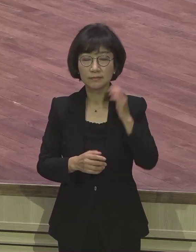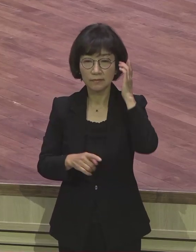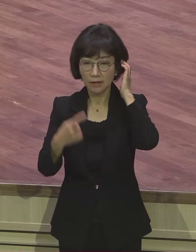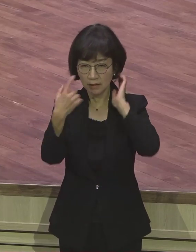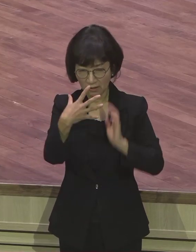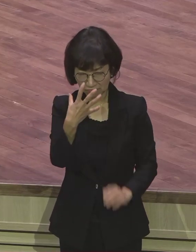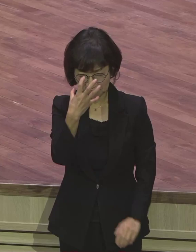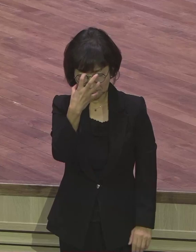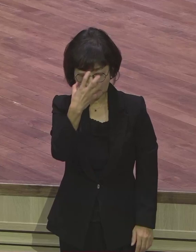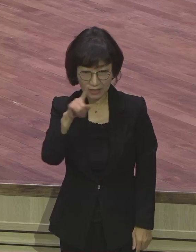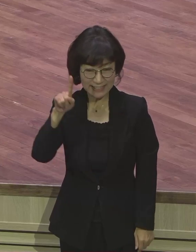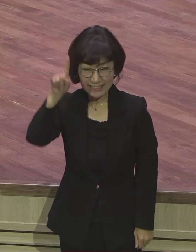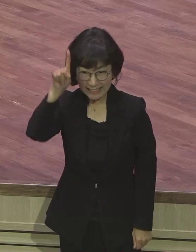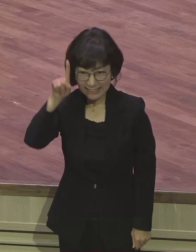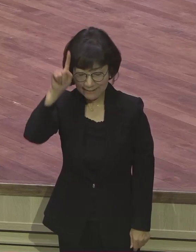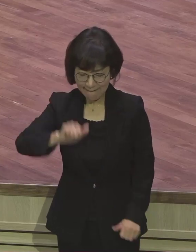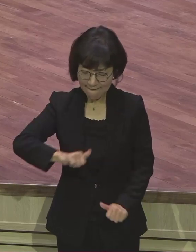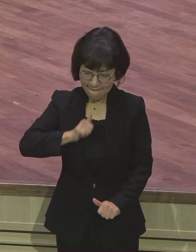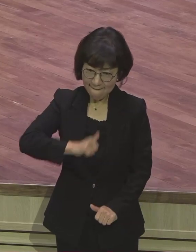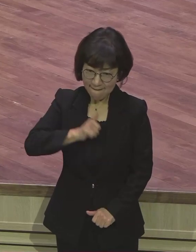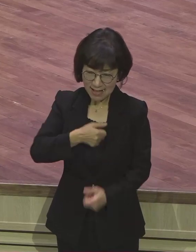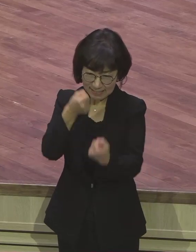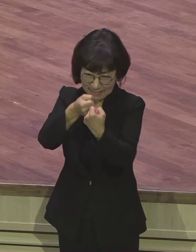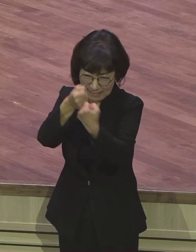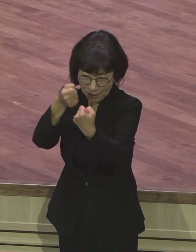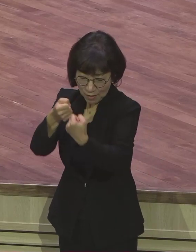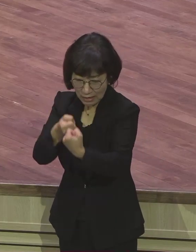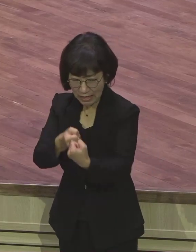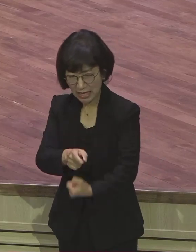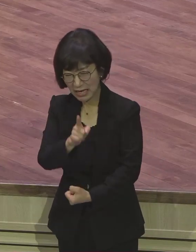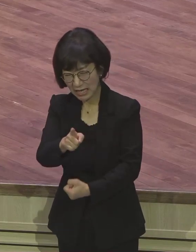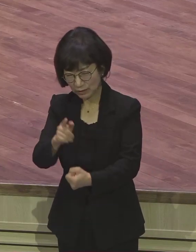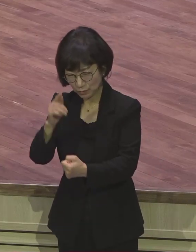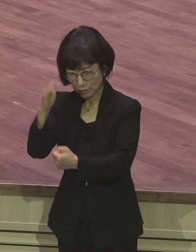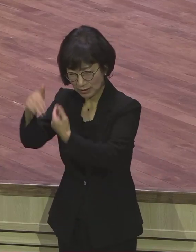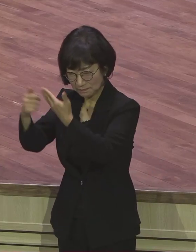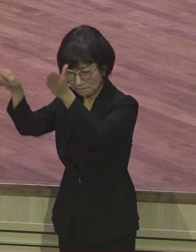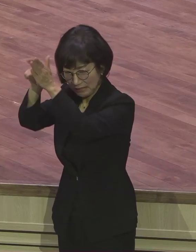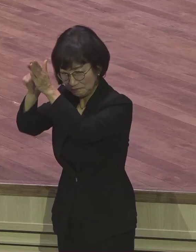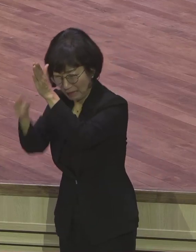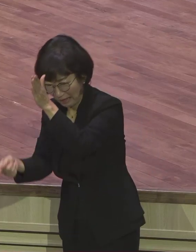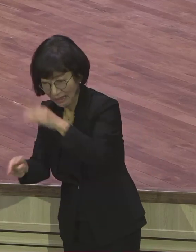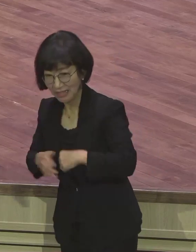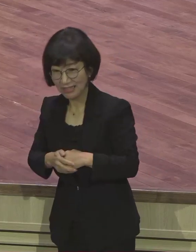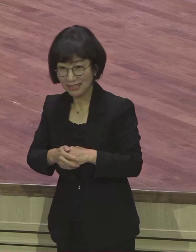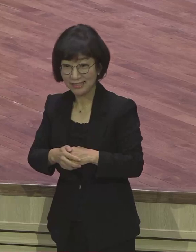짜증나고 화내고 싸운다. 불신앙하고 있다는 겁니다. 무슨 불신앙입니까? 하나님의 사랑이 있습니다.